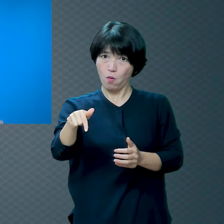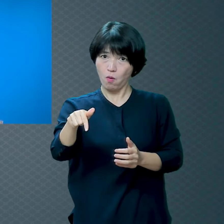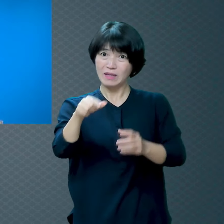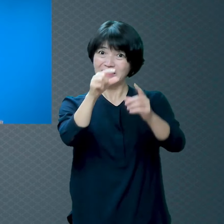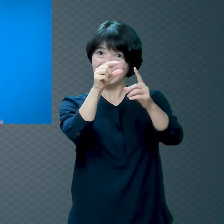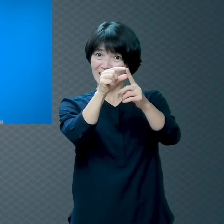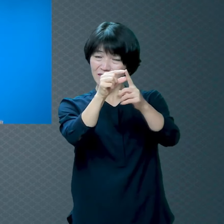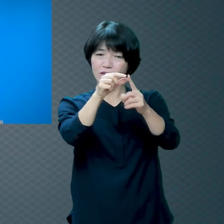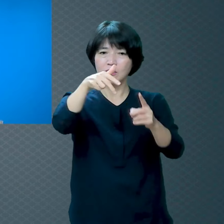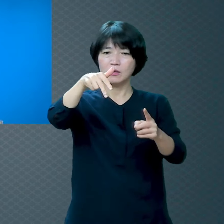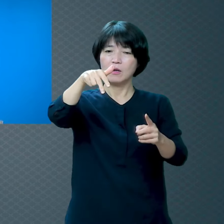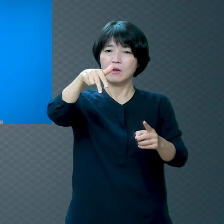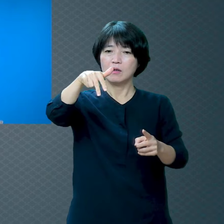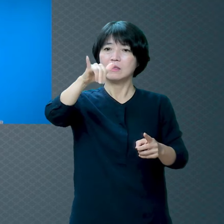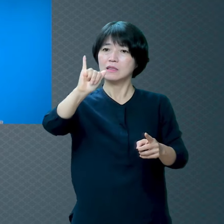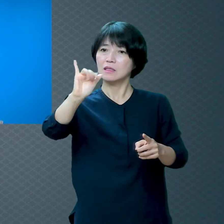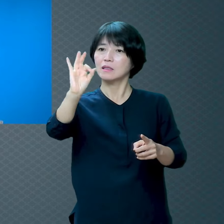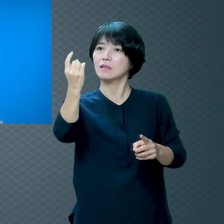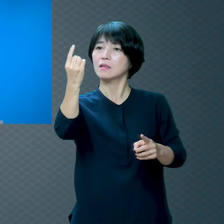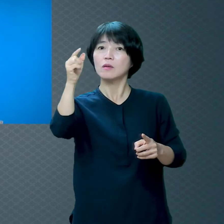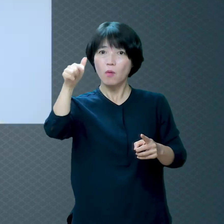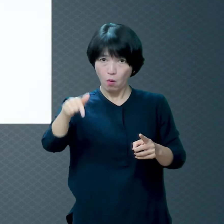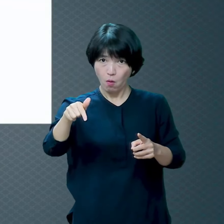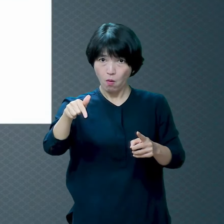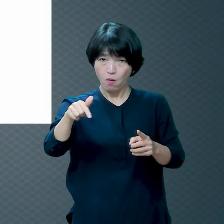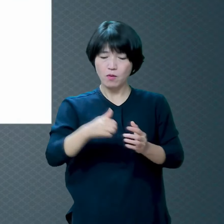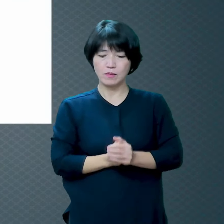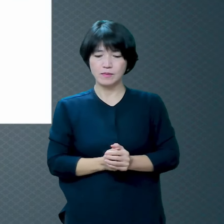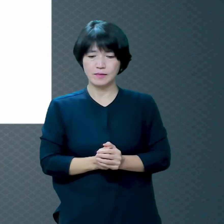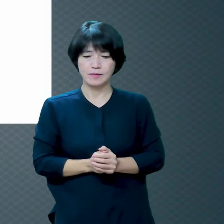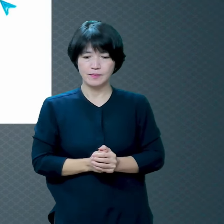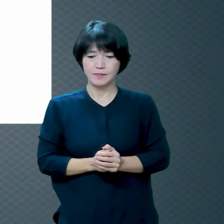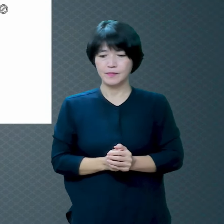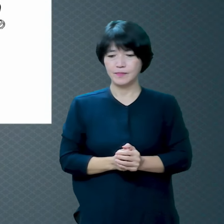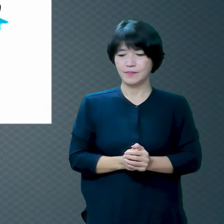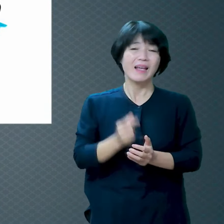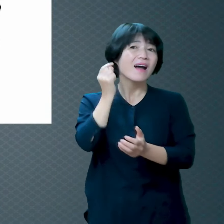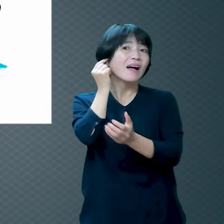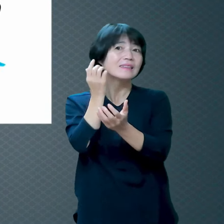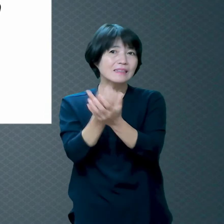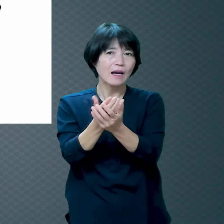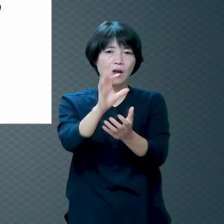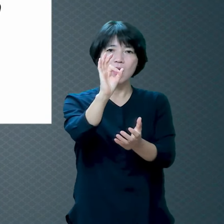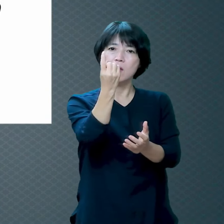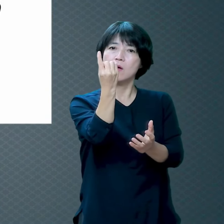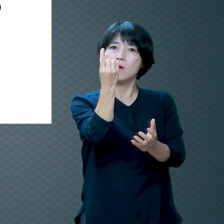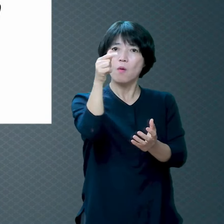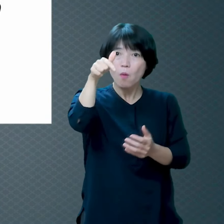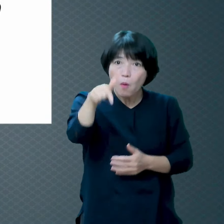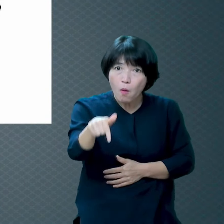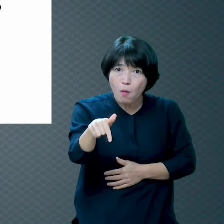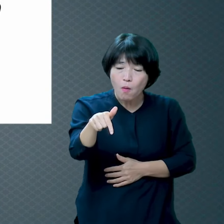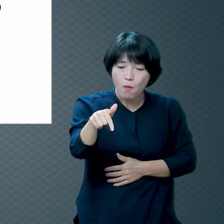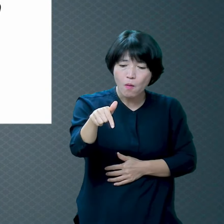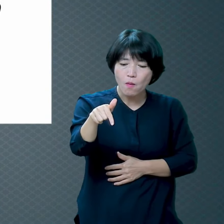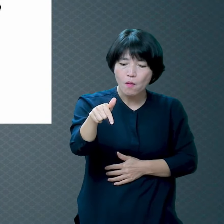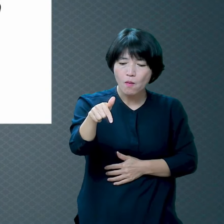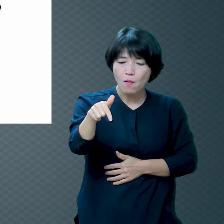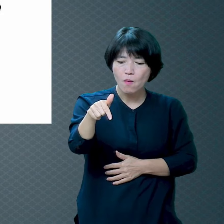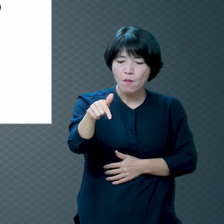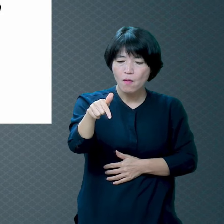한자로 지옥할 때 이 옥자가 앞에